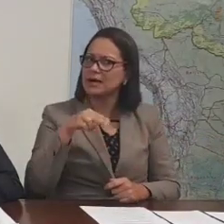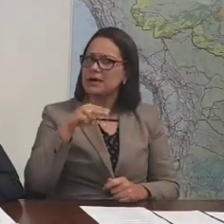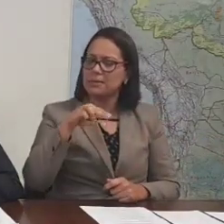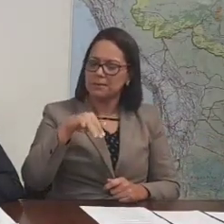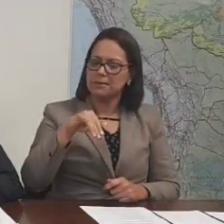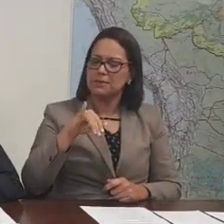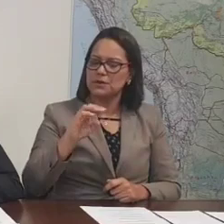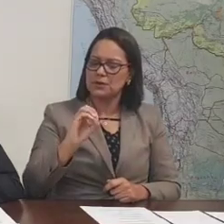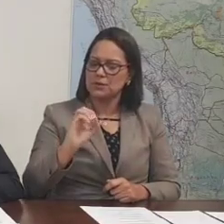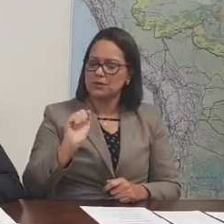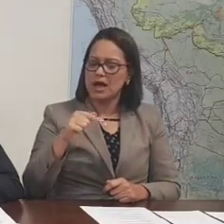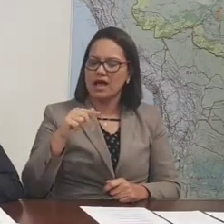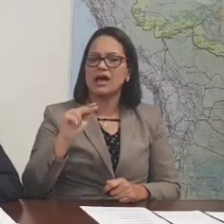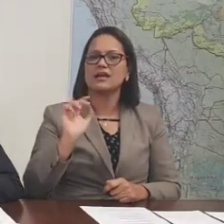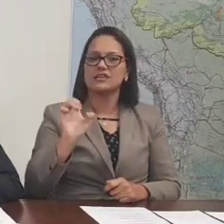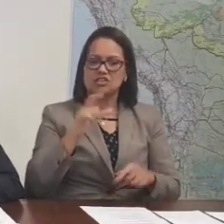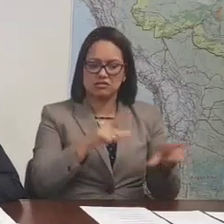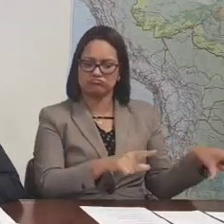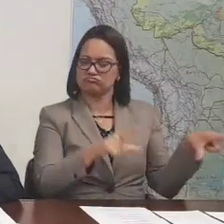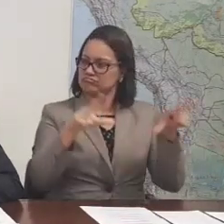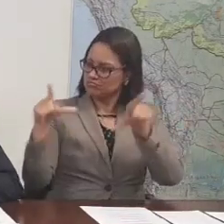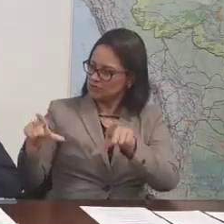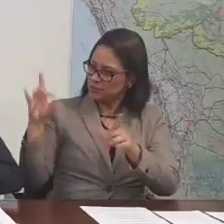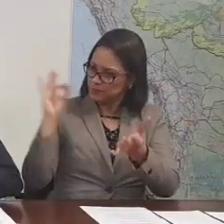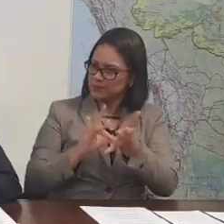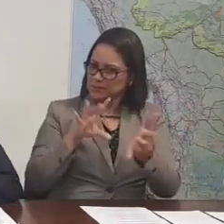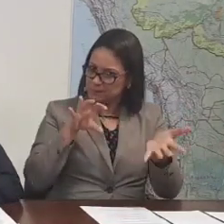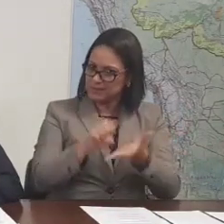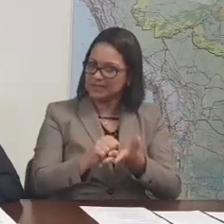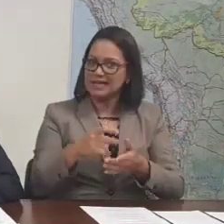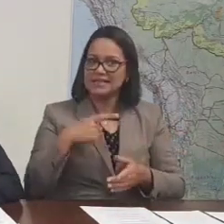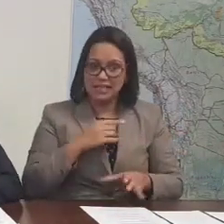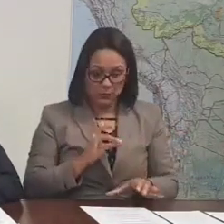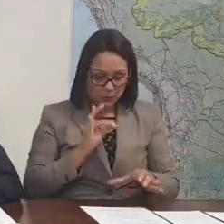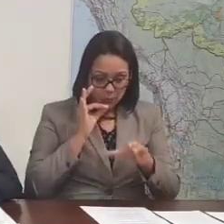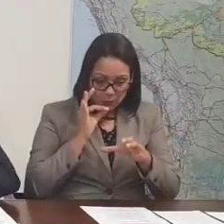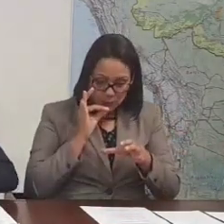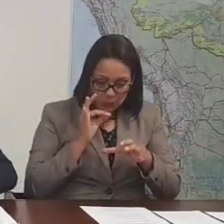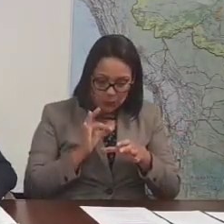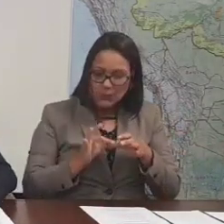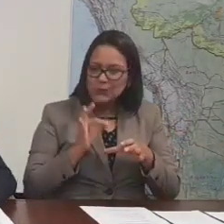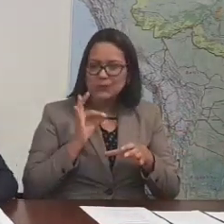Newark já passou o título, agora temos que marcar esse título. tereré ou sem tereré? Com tereré.